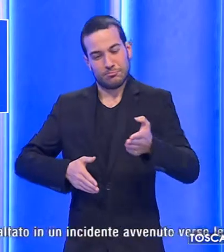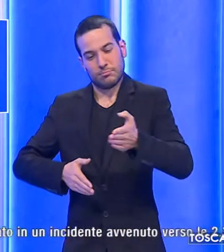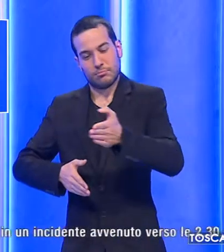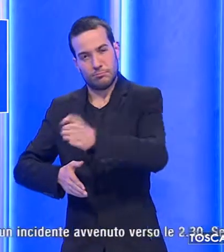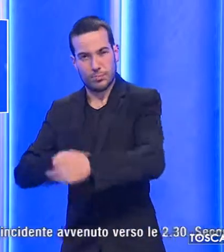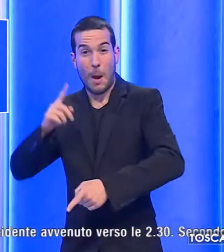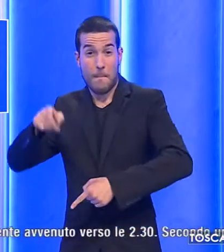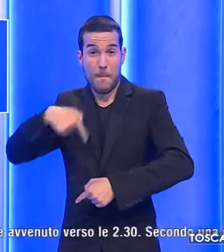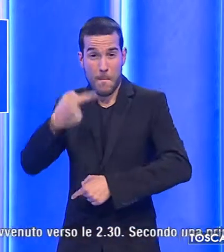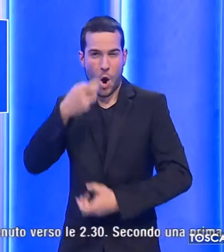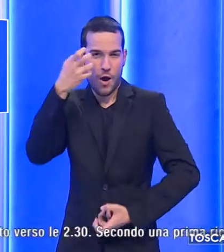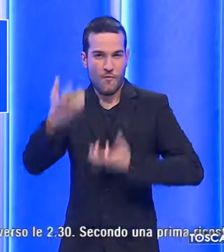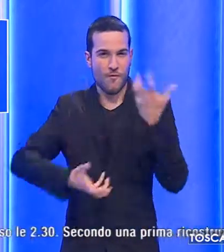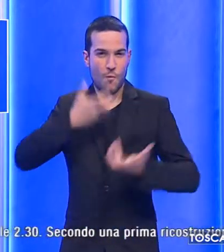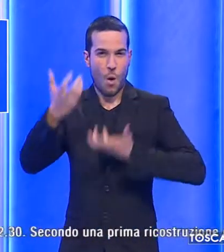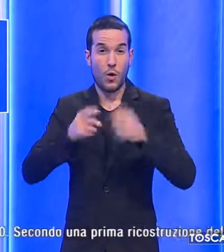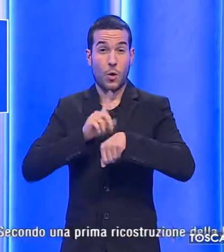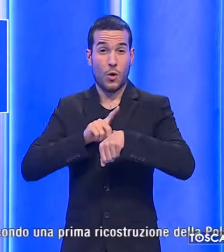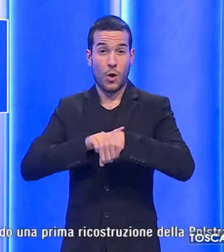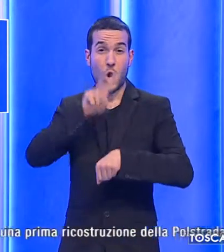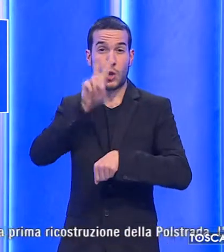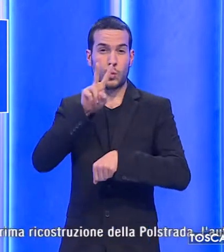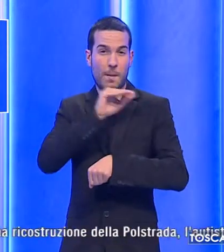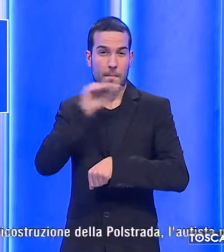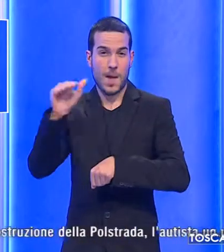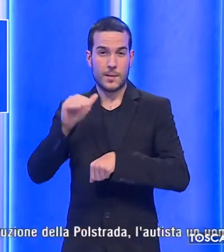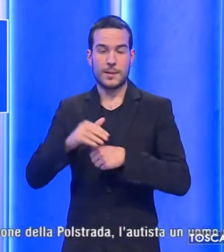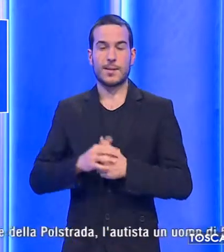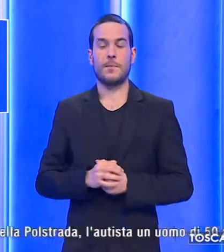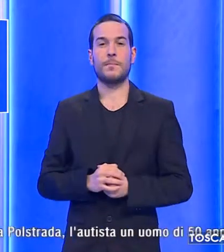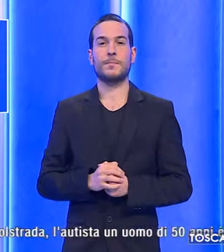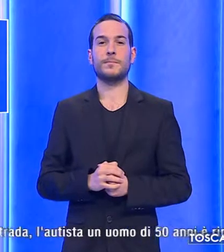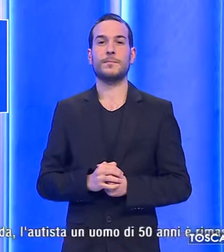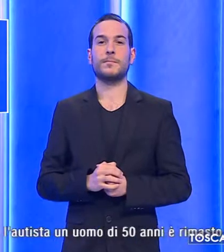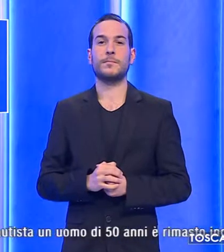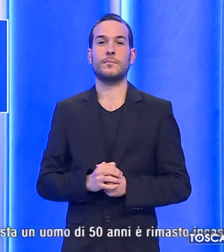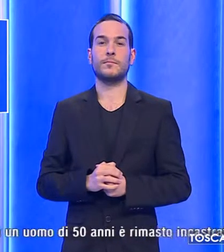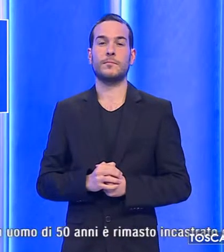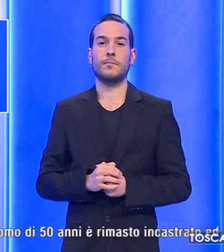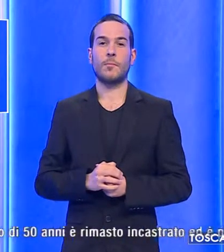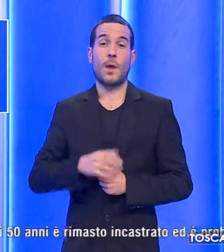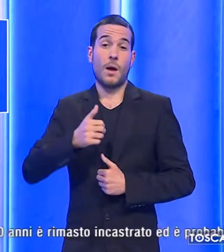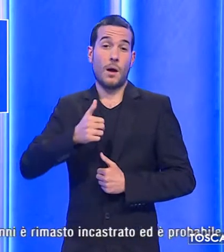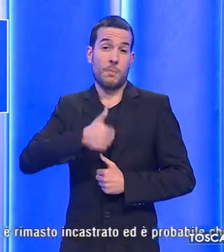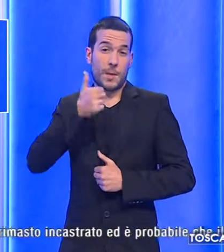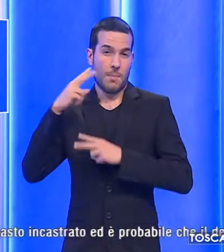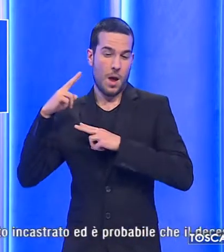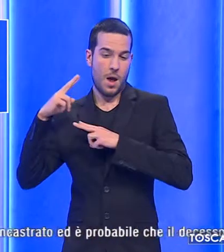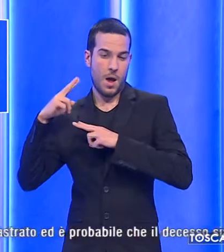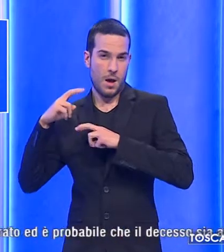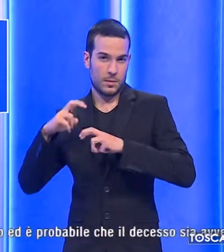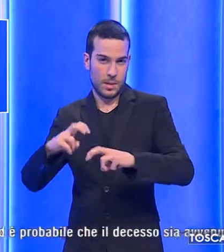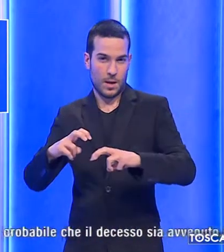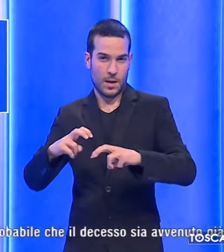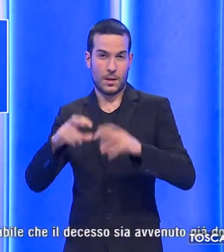incidente avvenuto verso le 2.30. Secondo una prima ricostruzione della